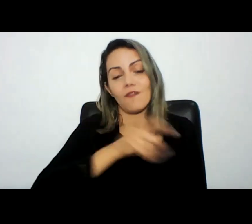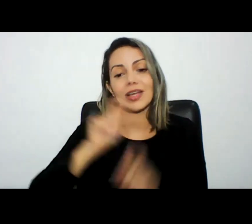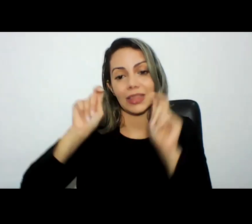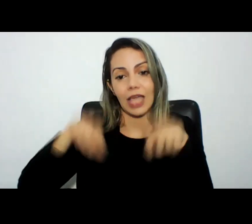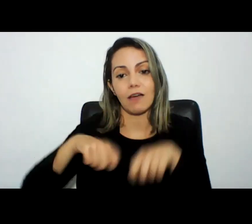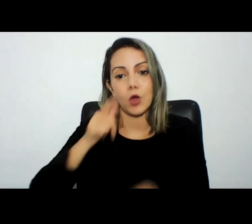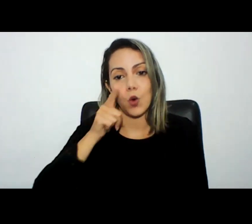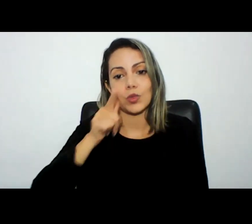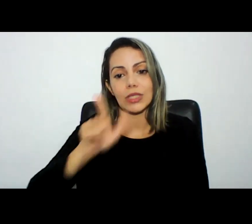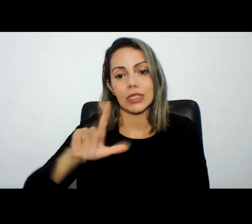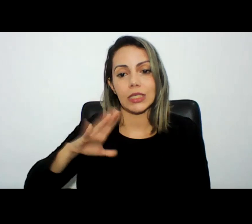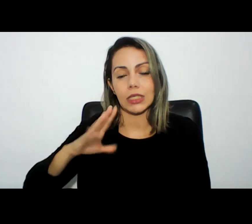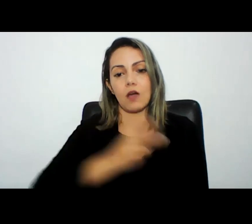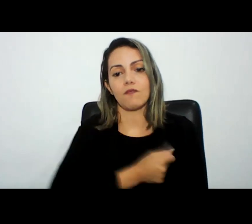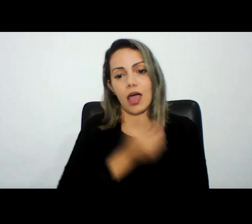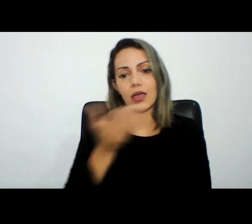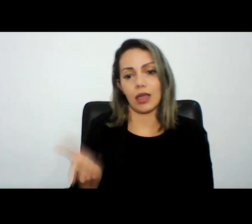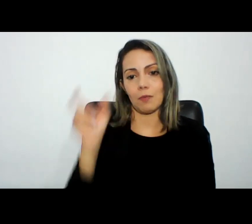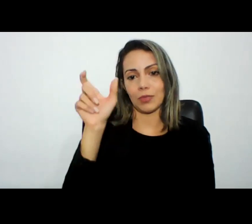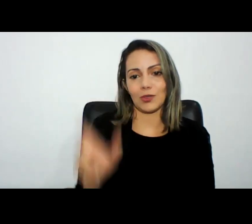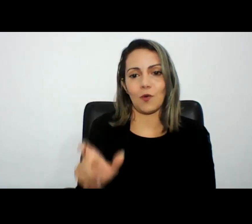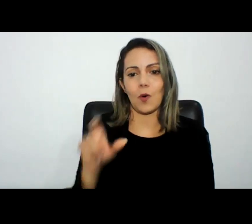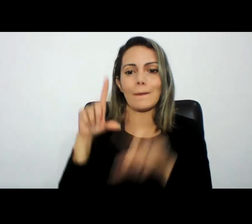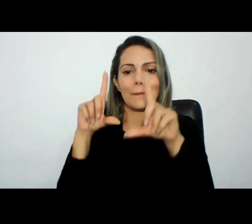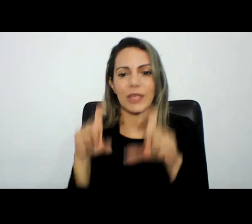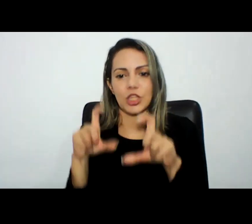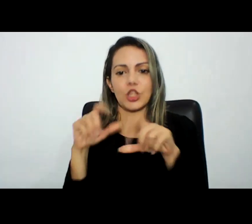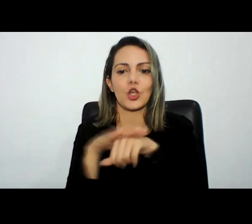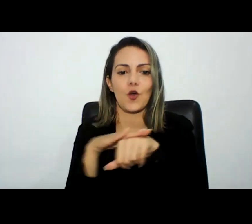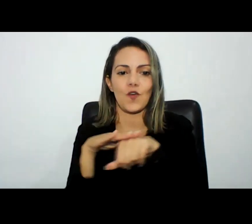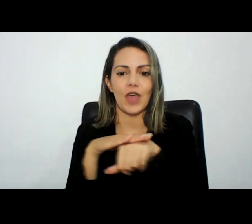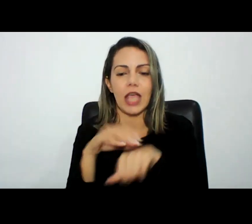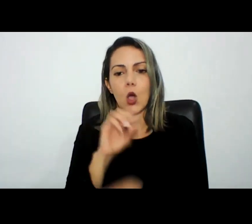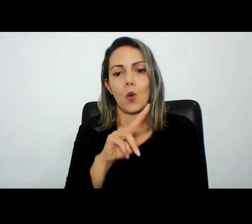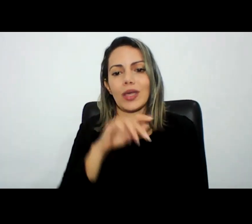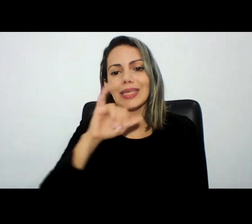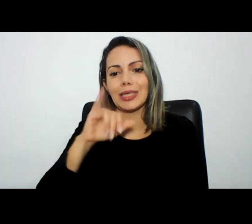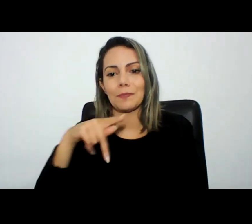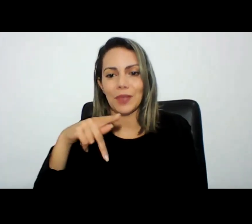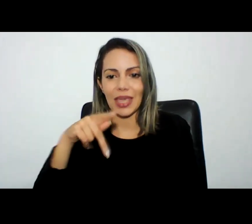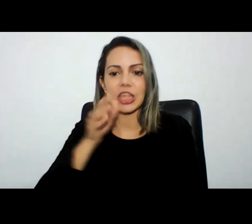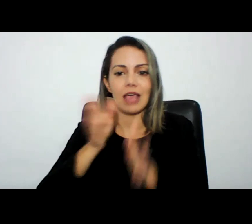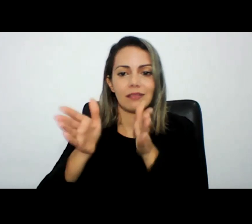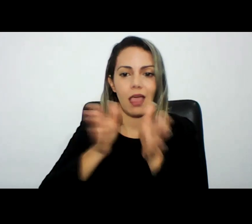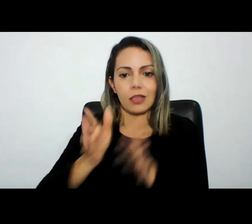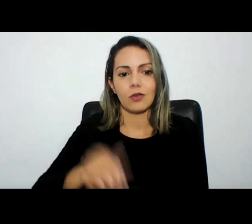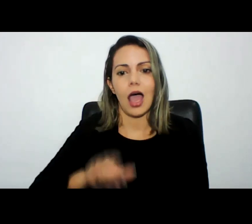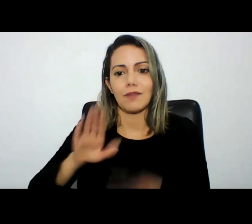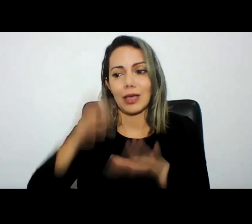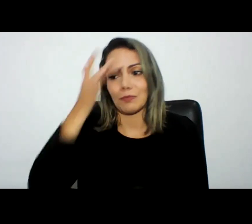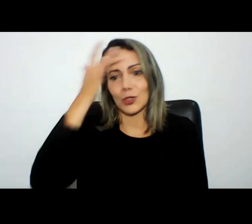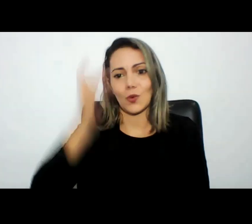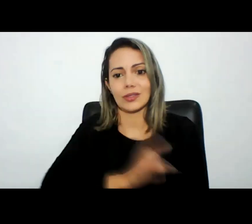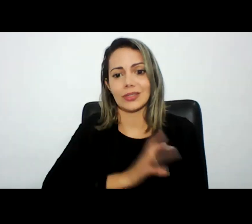um print de uma conversa um IP de acesso alguma coisa assim a pessoa com medo acaba deletando